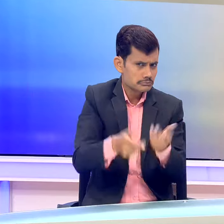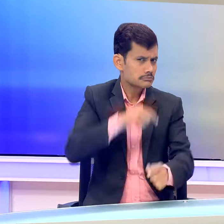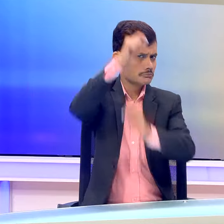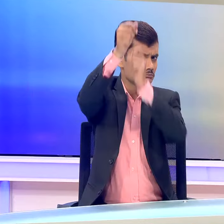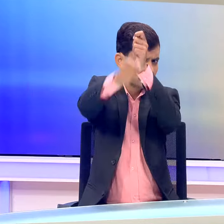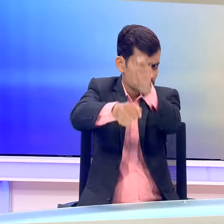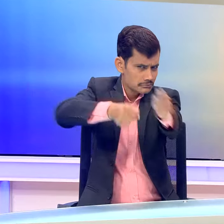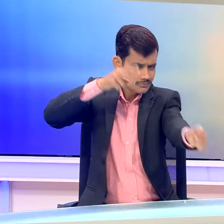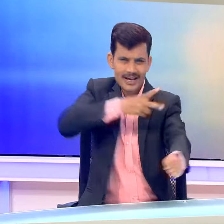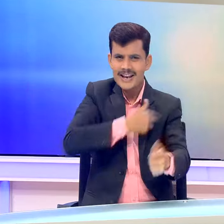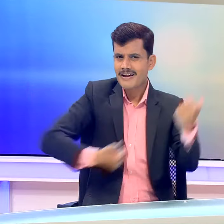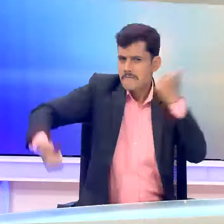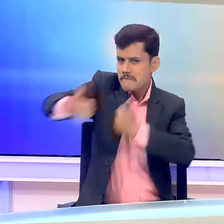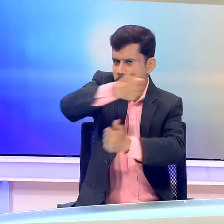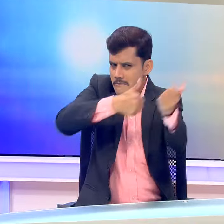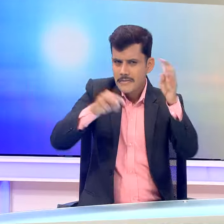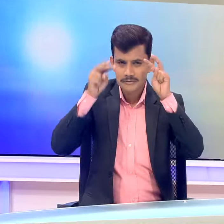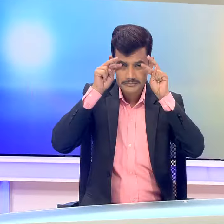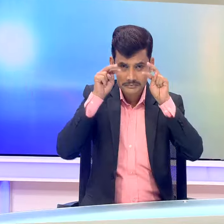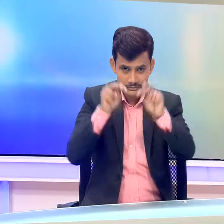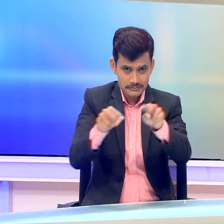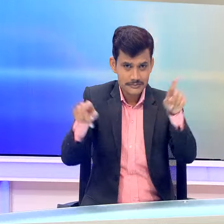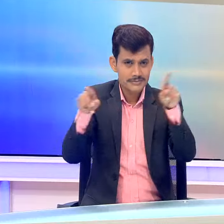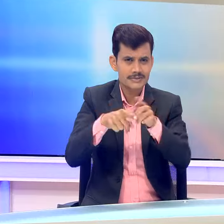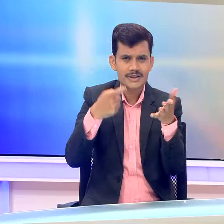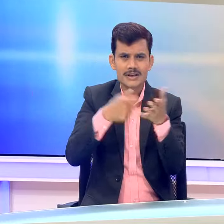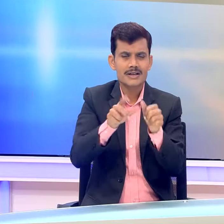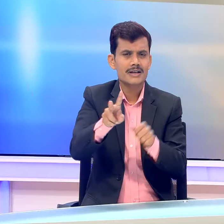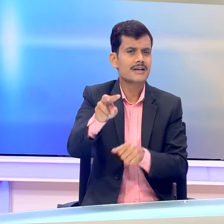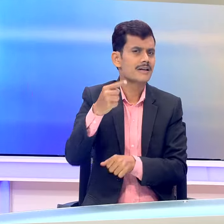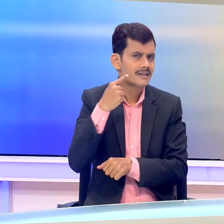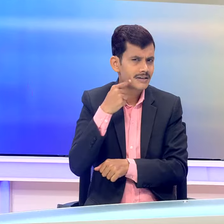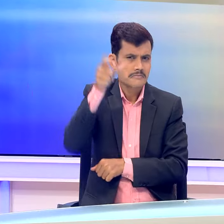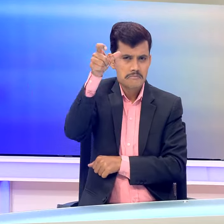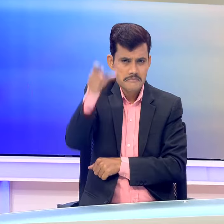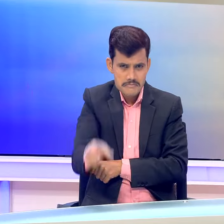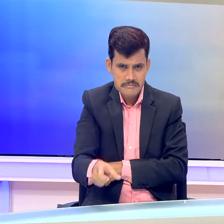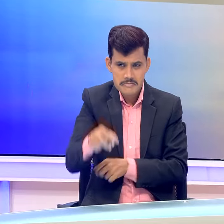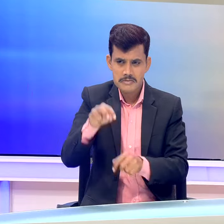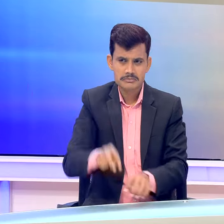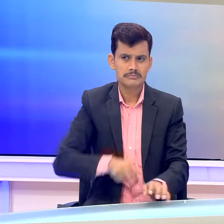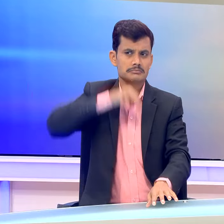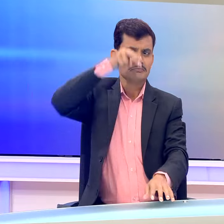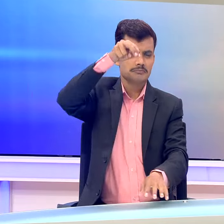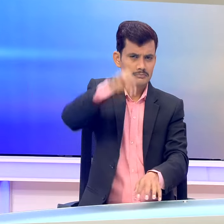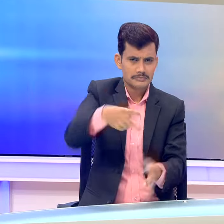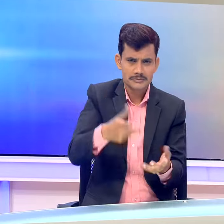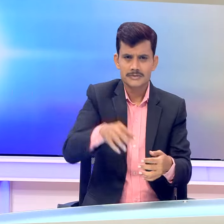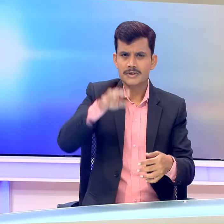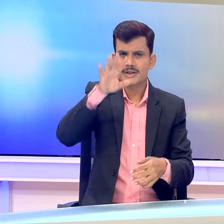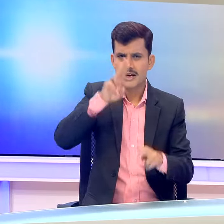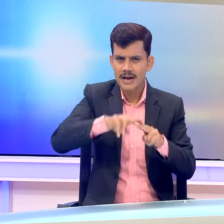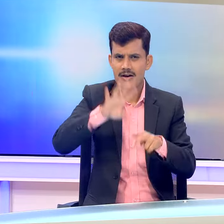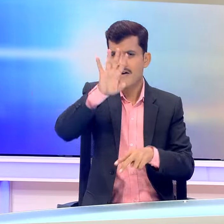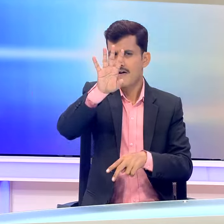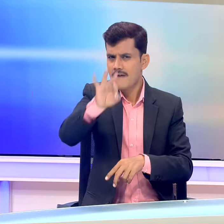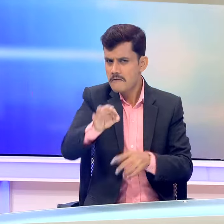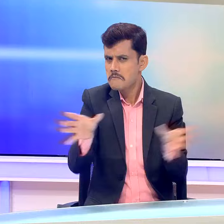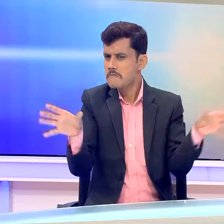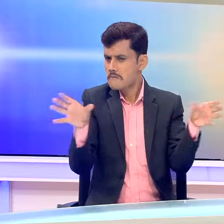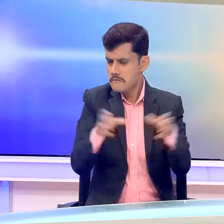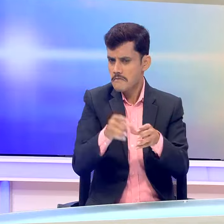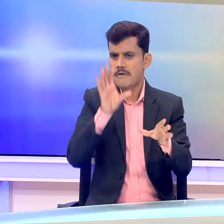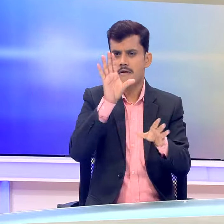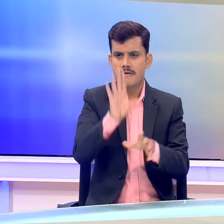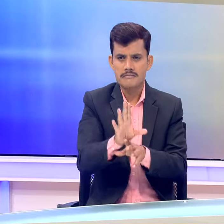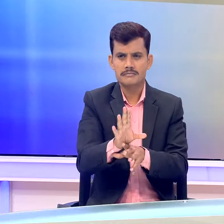परधाओं में पदक जीतने पर होगी रवीरोंगालिप पुरुशों के शॉटपूट इस परधा के F40 वर्ग की फाइनल में मैदान